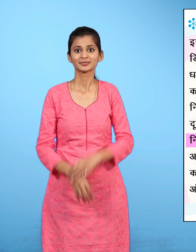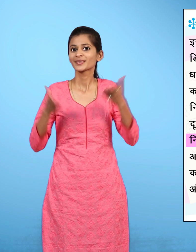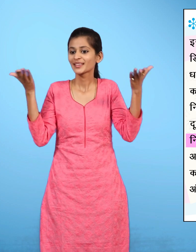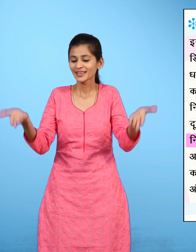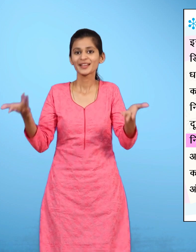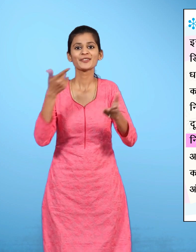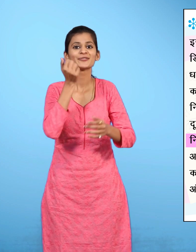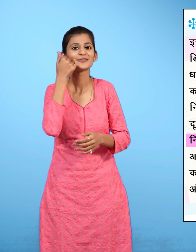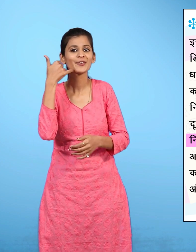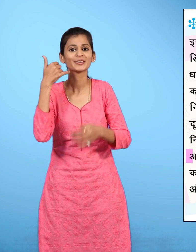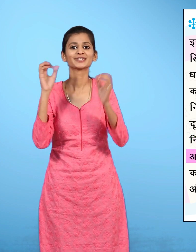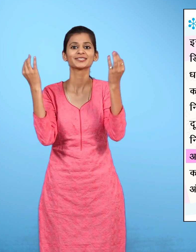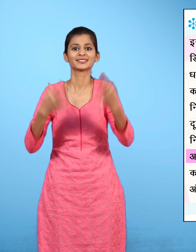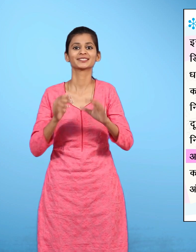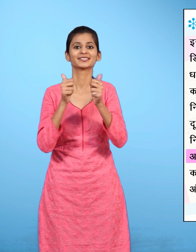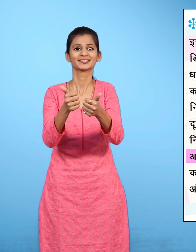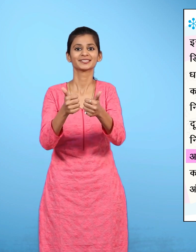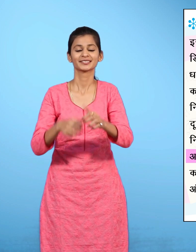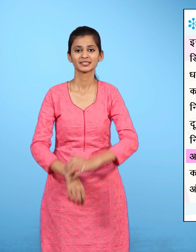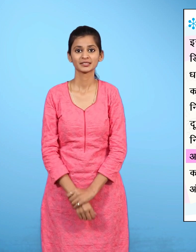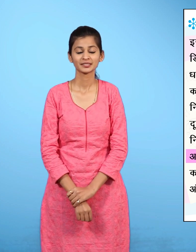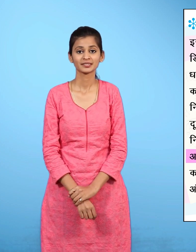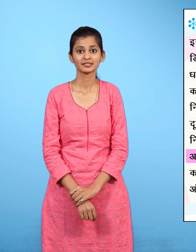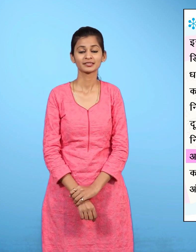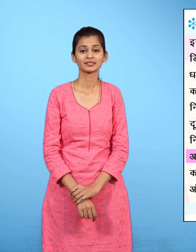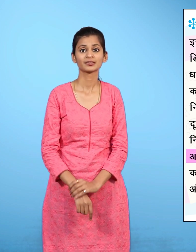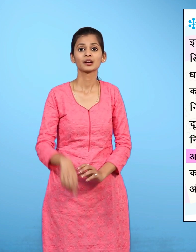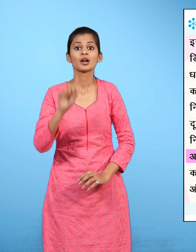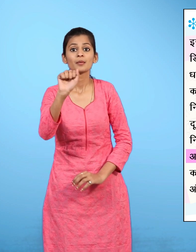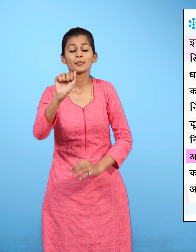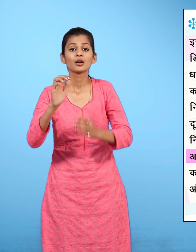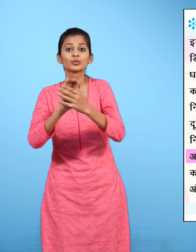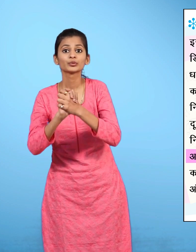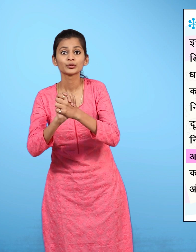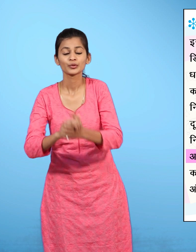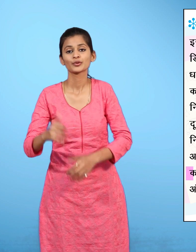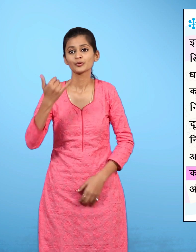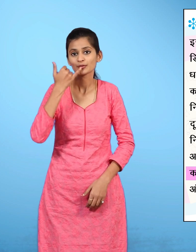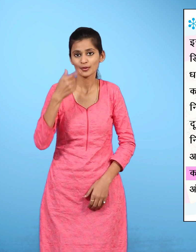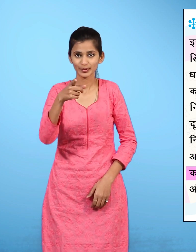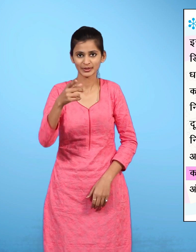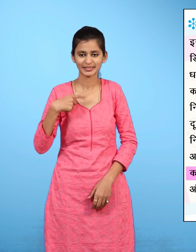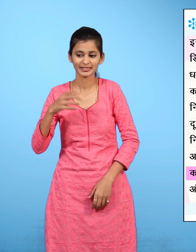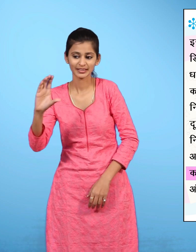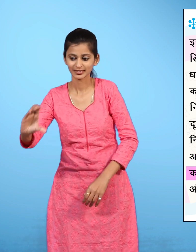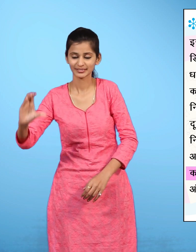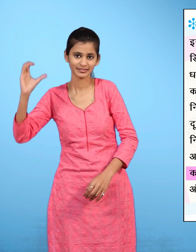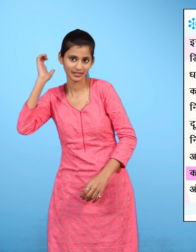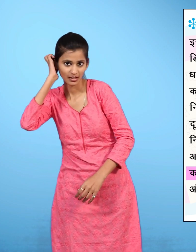बन गया तुमारा अपना फोन अपने एक दोस्त को फोन का एक सिरा कान में लगाने को कहो